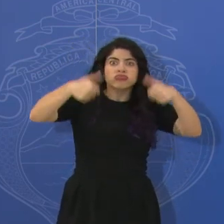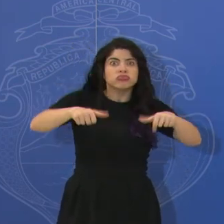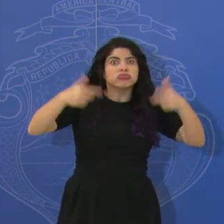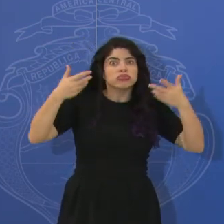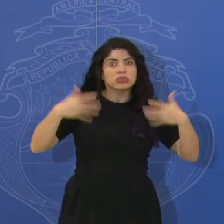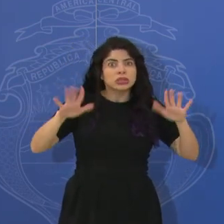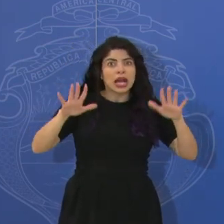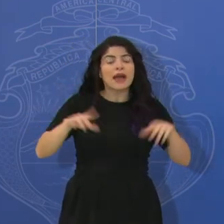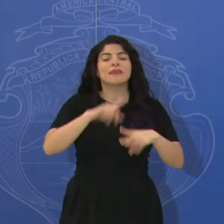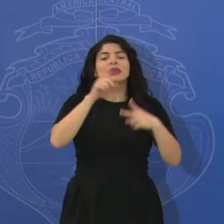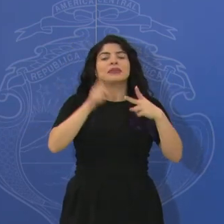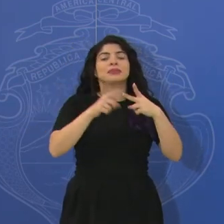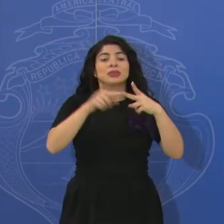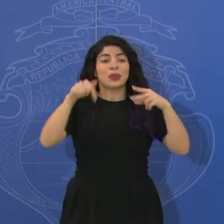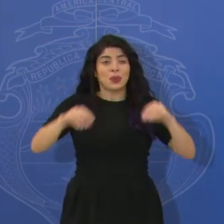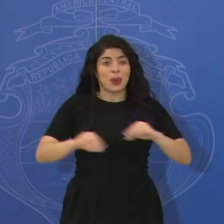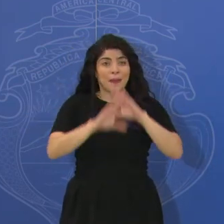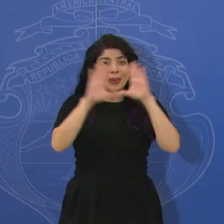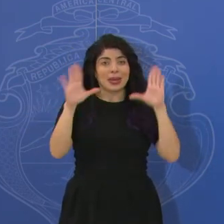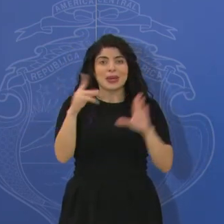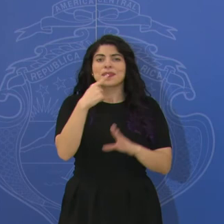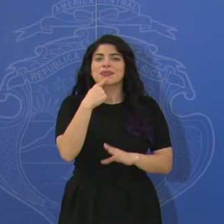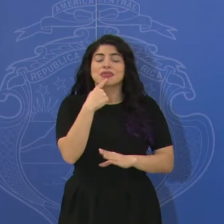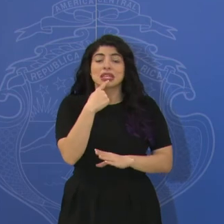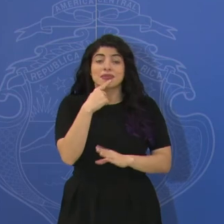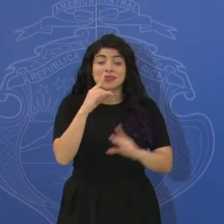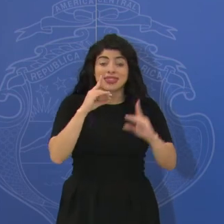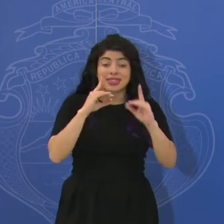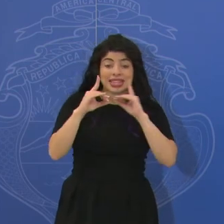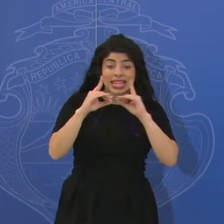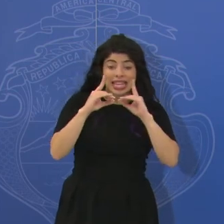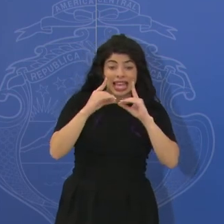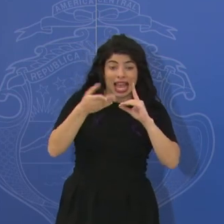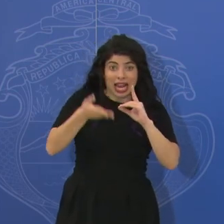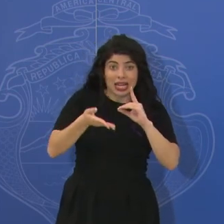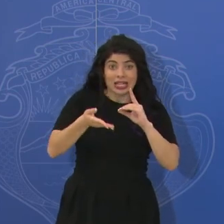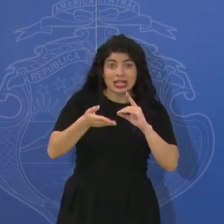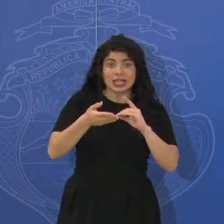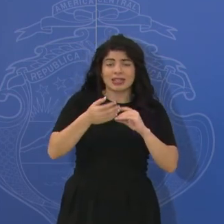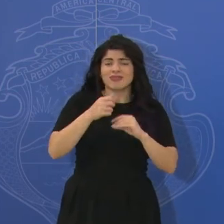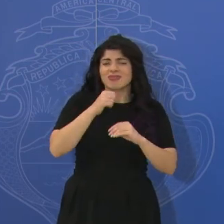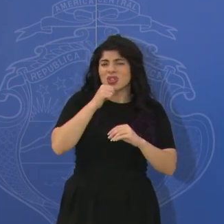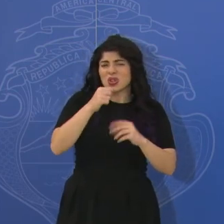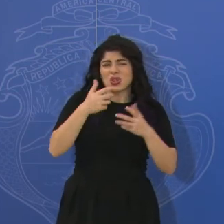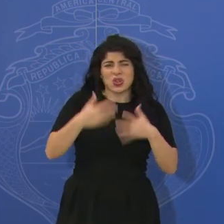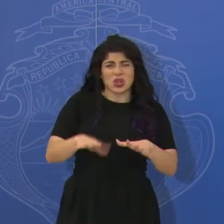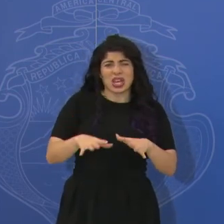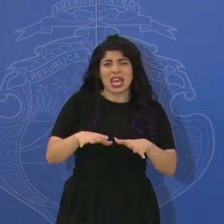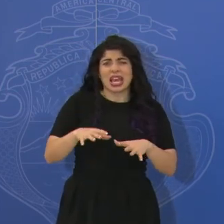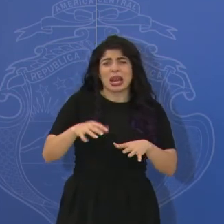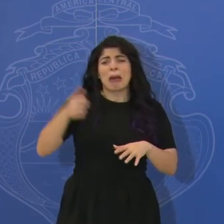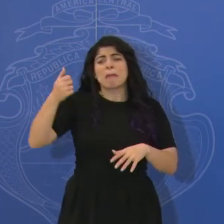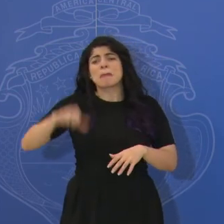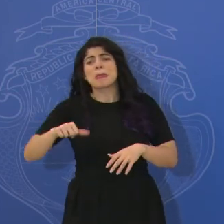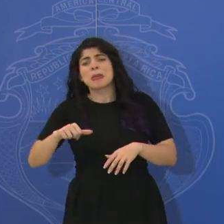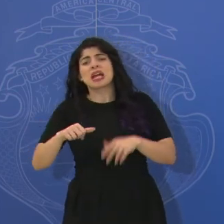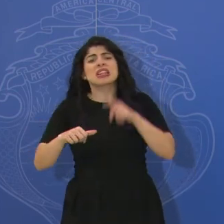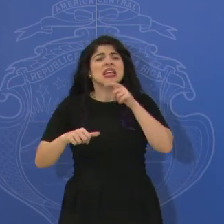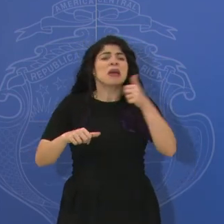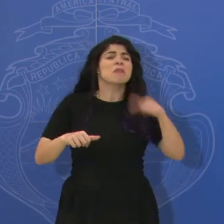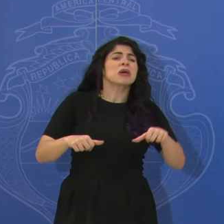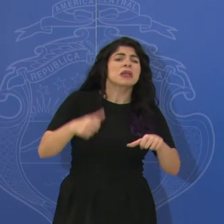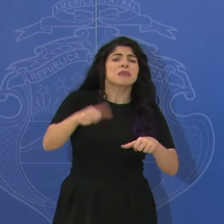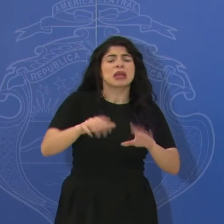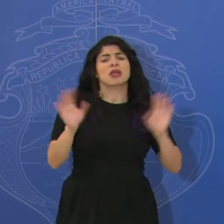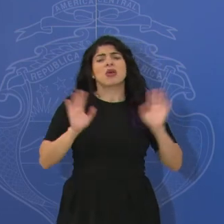es lo que dijimos en la mañana y es que en este diálogo no queremos y no van a haber perdedores y perdedoras. Es decir,